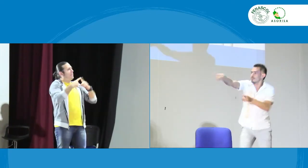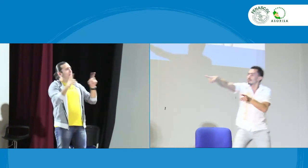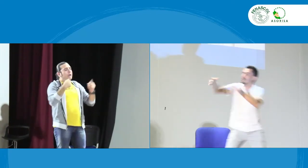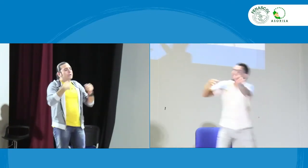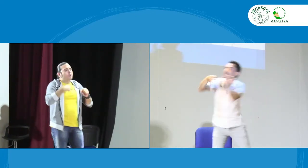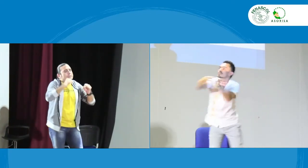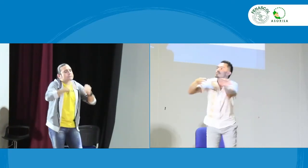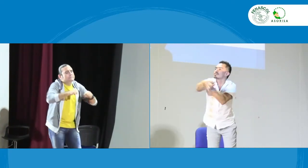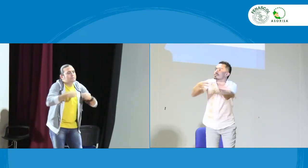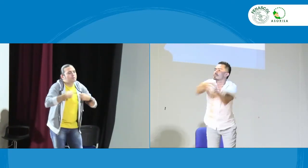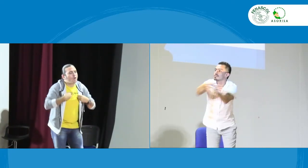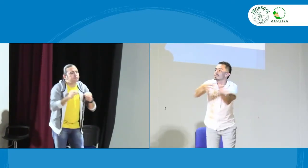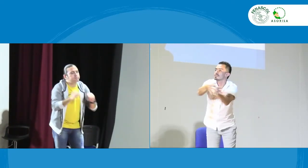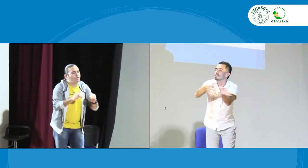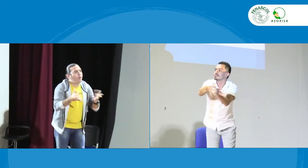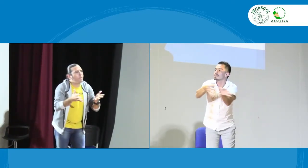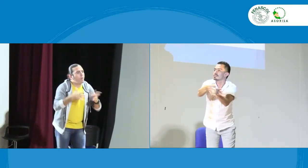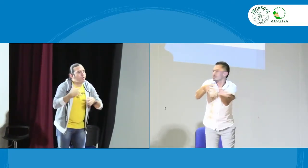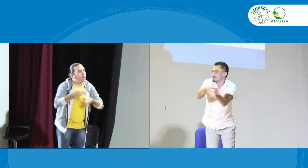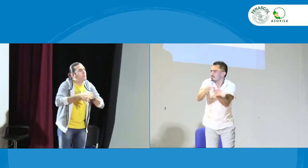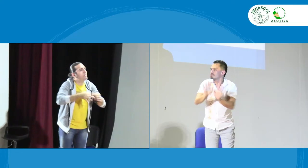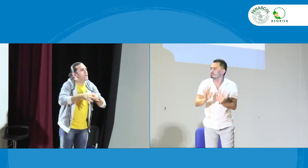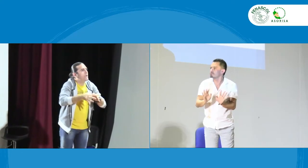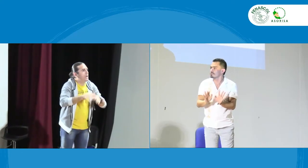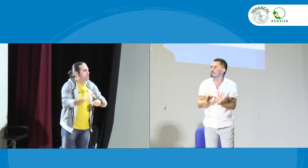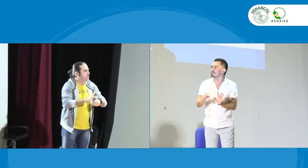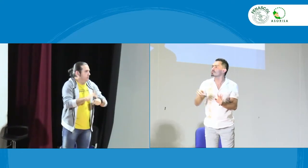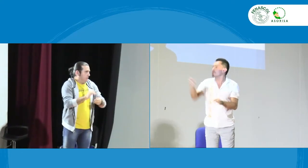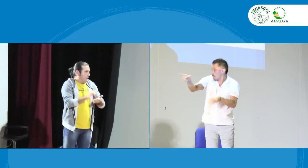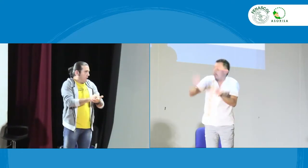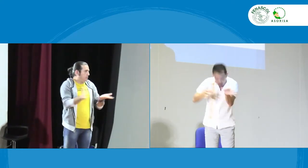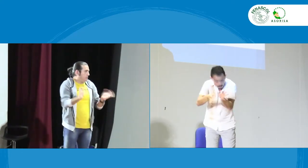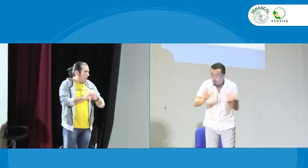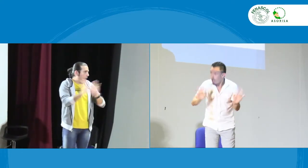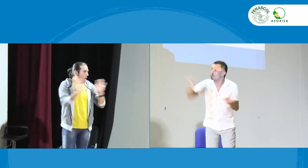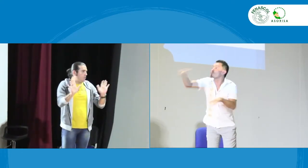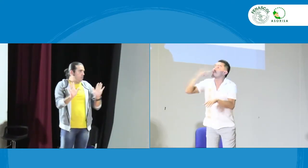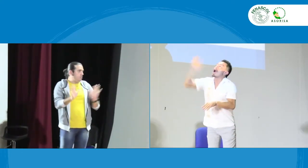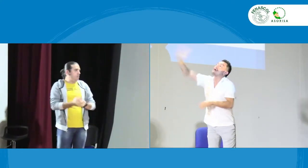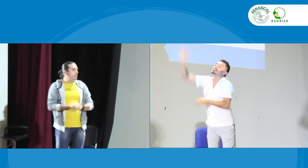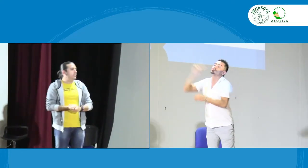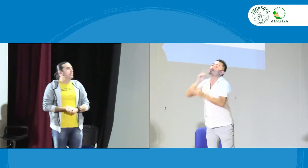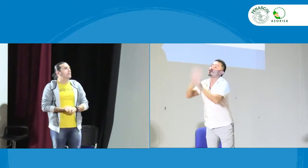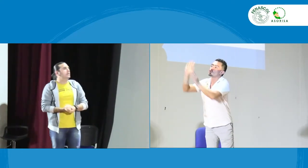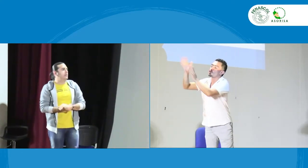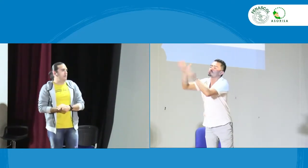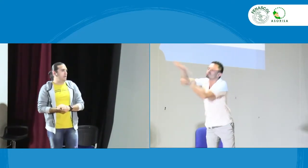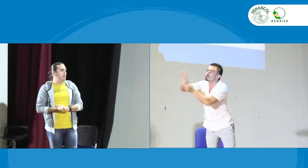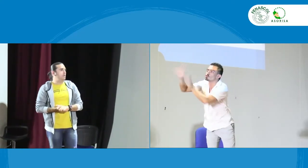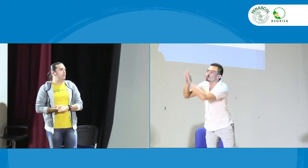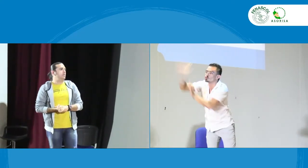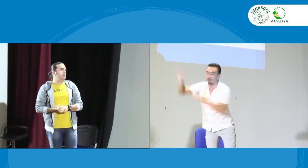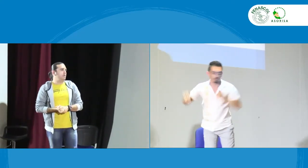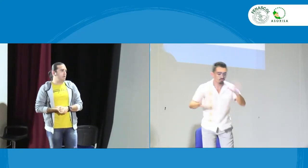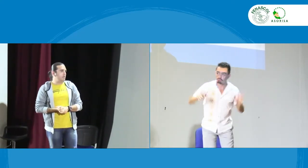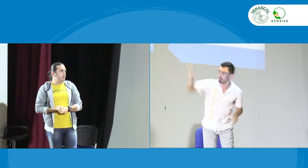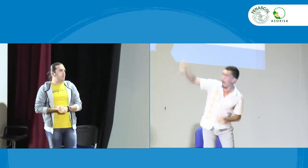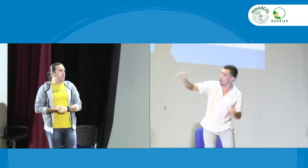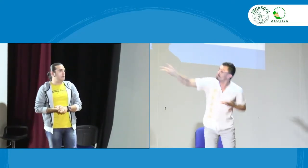Pero entonces, son dos señas diferentes, los niños van a preguntar, y entonces voy a decir, claro, son dos señas diferentes. Hay que